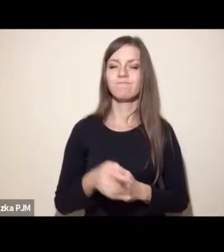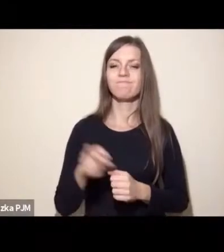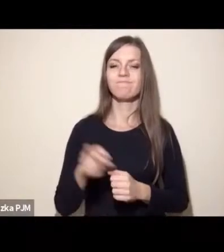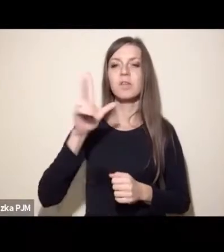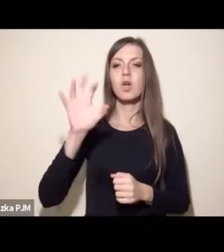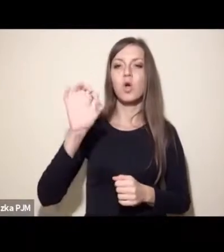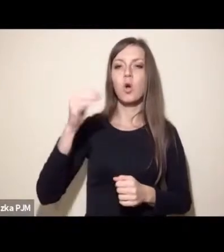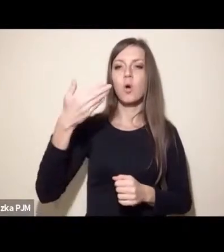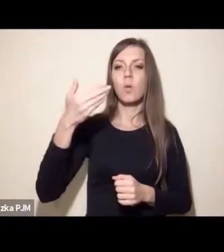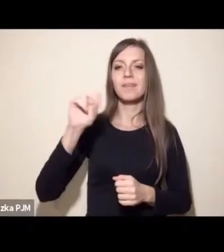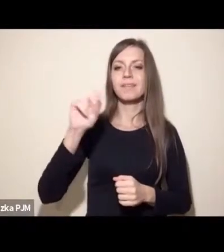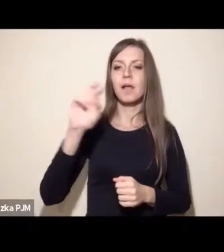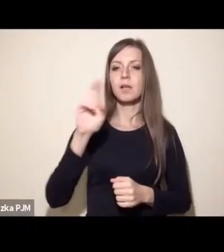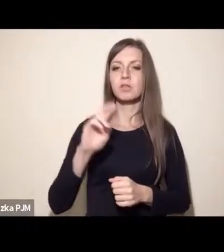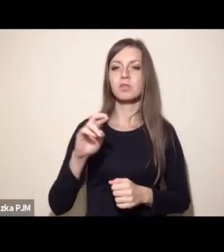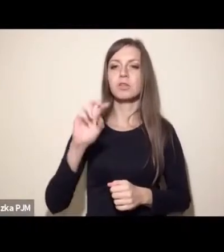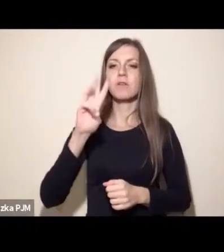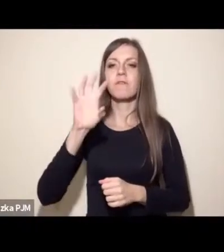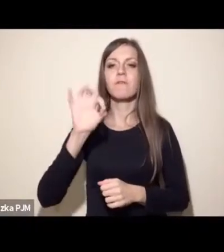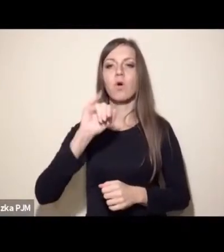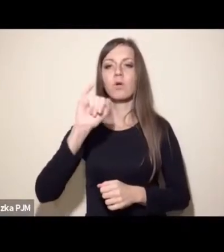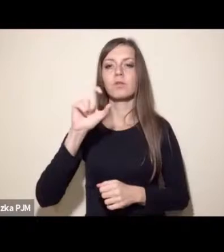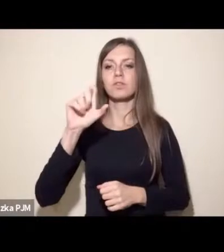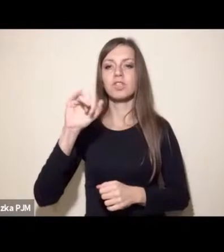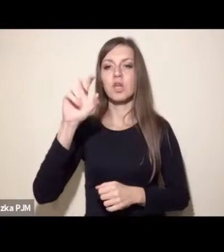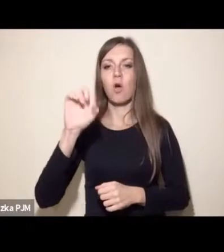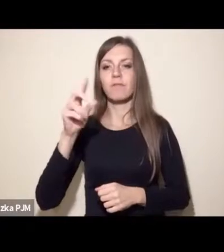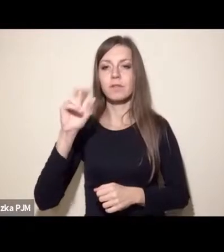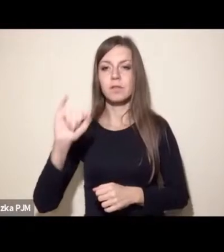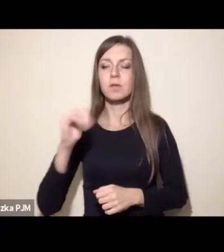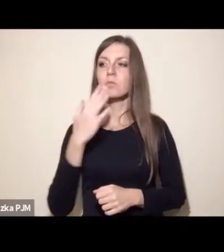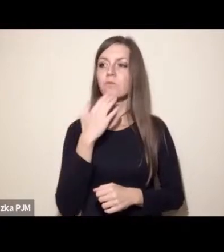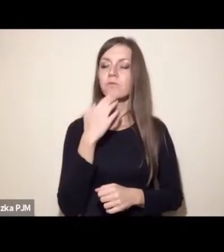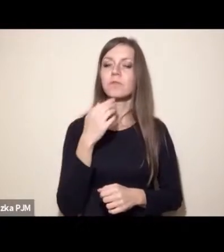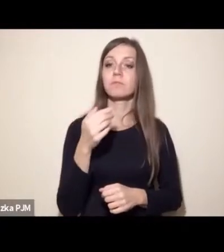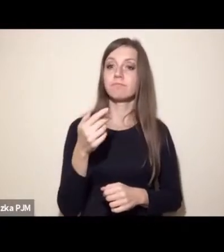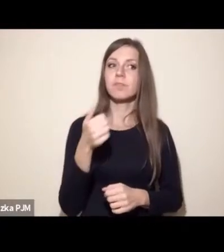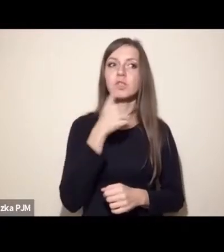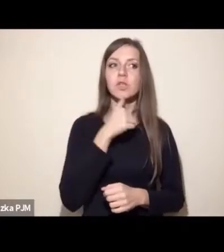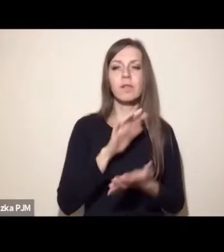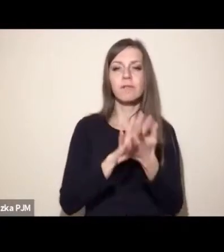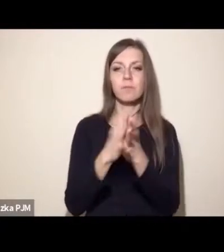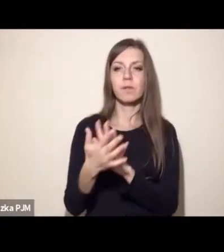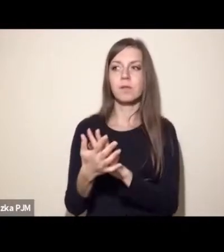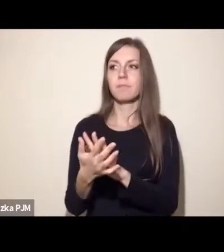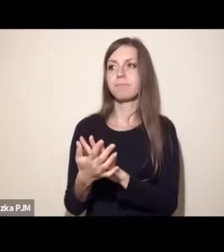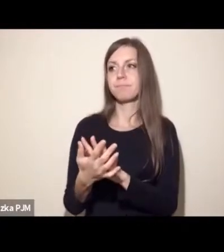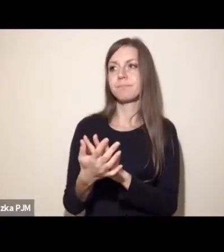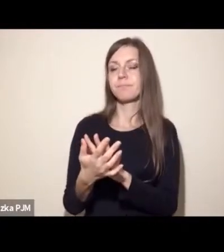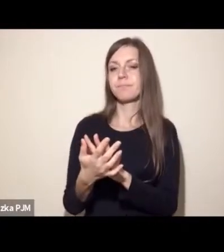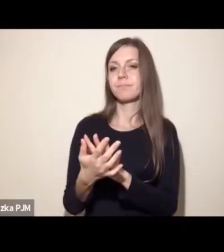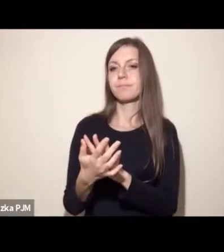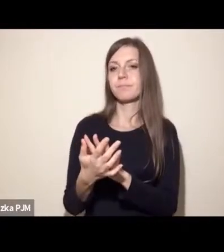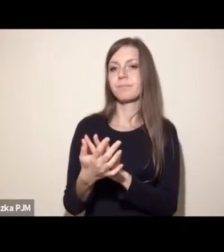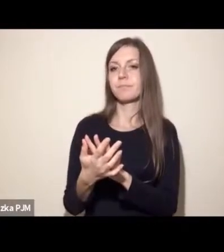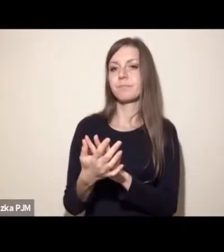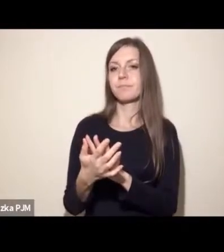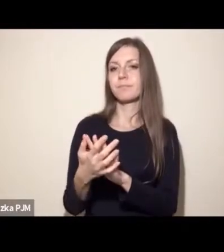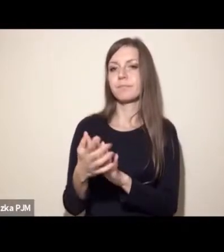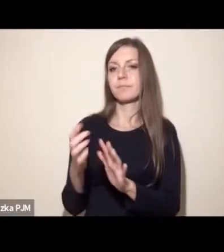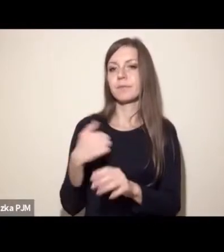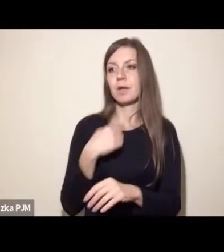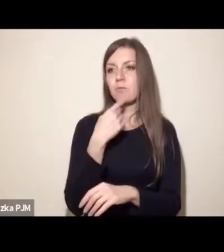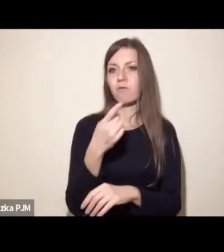Wojciechowski przecież mówił o animal web w kontekście zielonej transformacji. Więc ja będę mówił tutaj dodatkowo